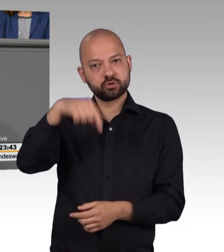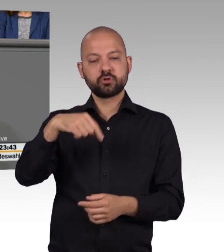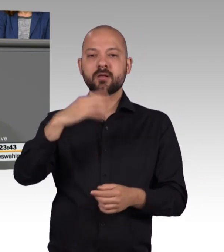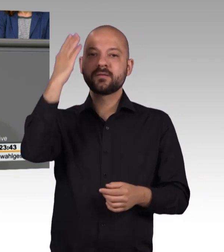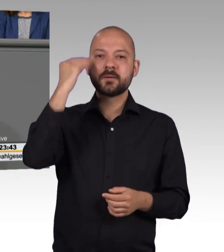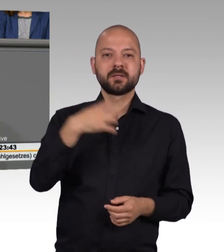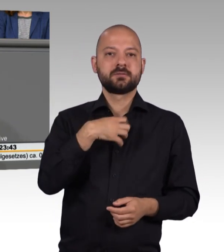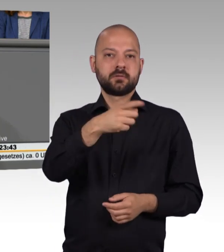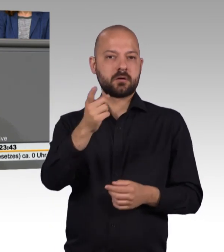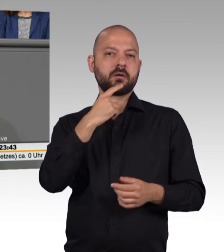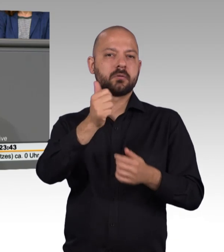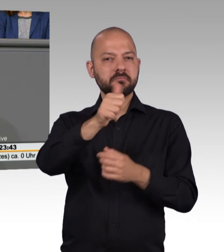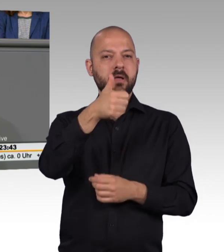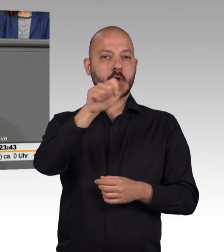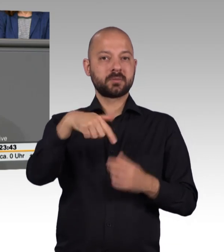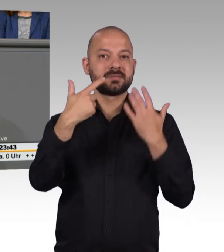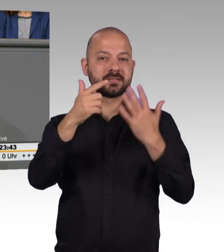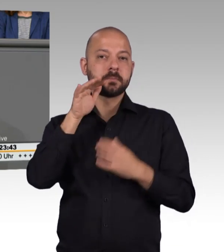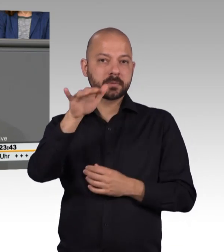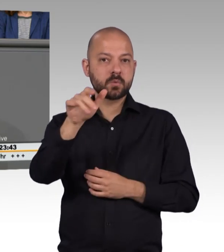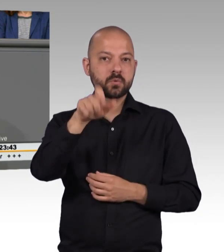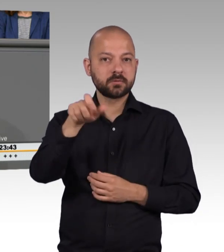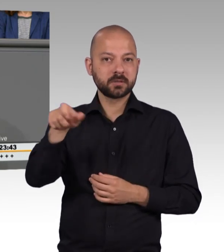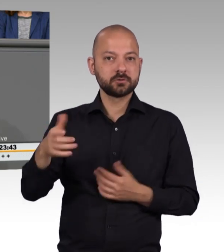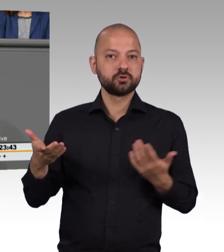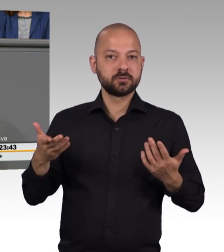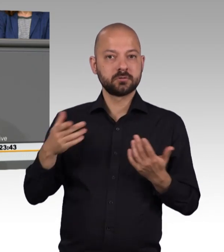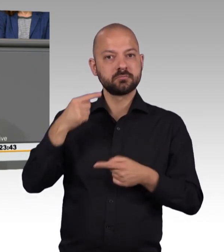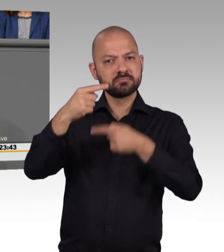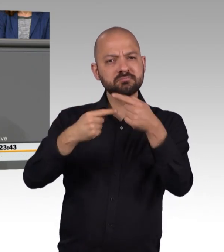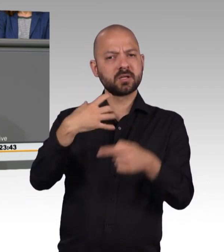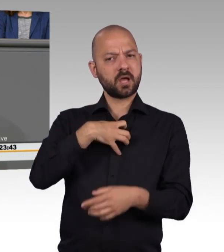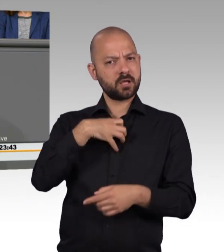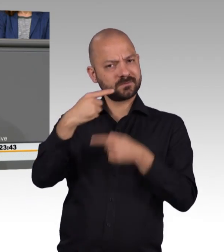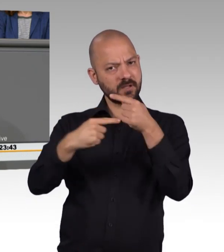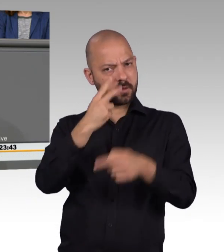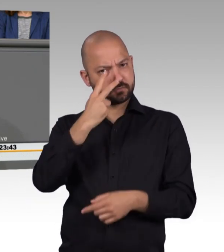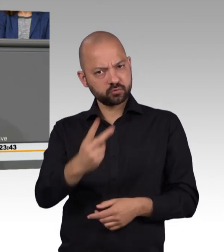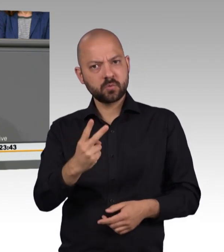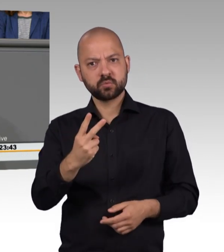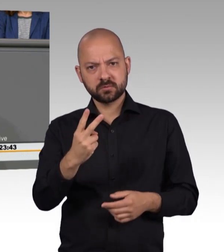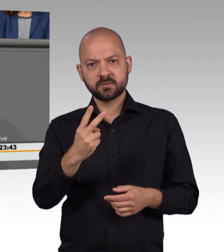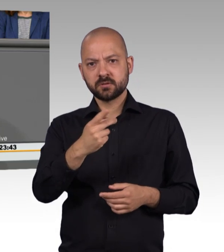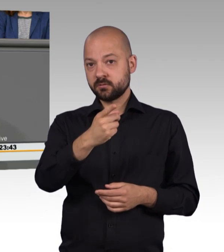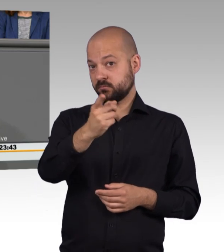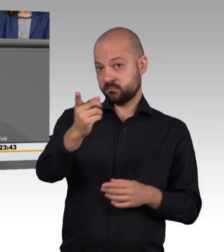Menschen an. Mit fortschreitendem Krankheitsverlauf ist bei einer großen Zahl dieser Erkrankten nicht mehr davon auszugehen,